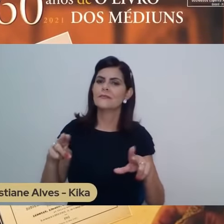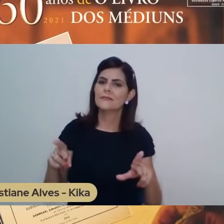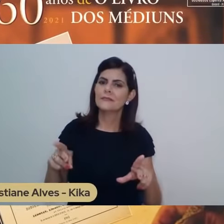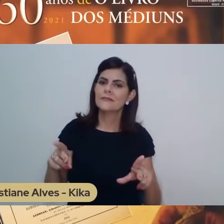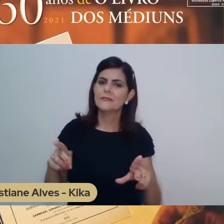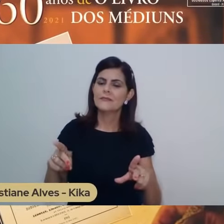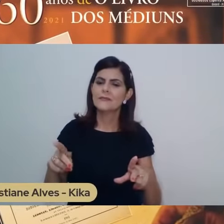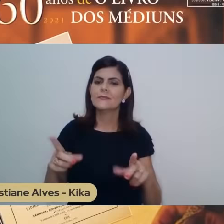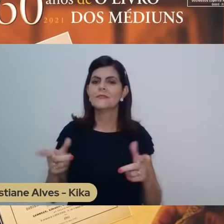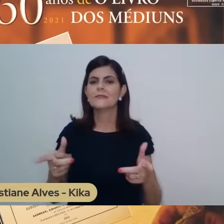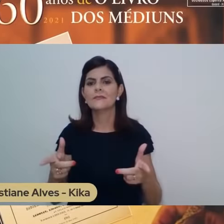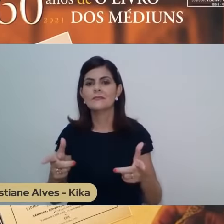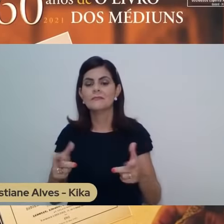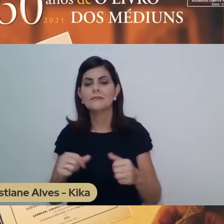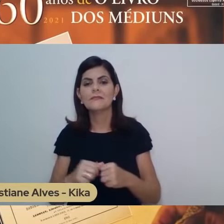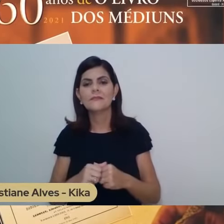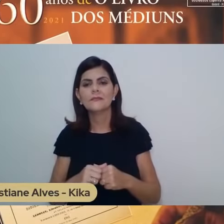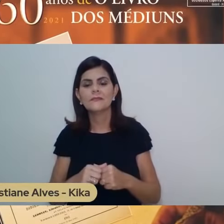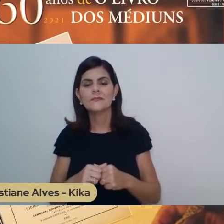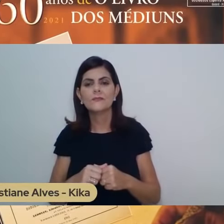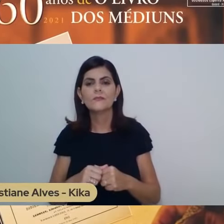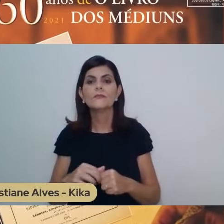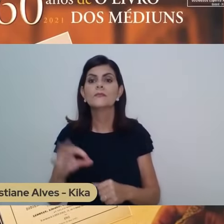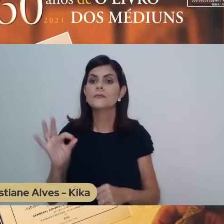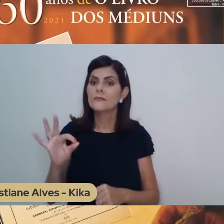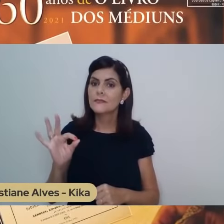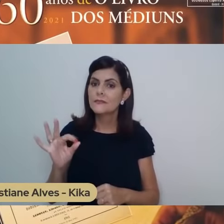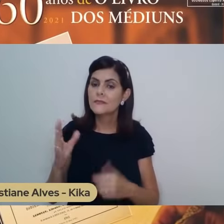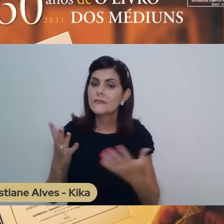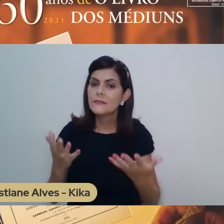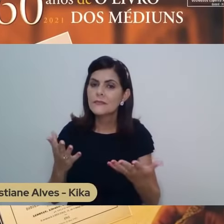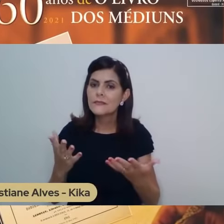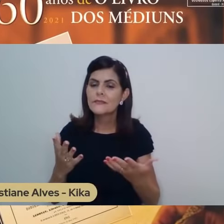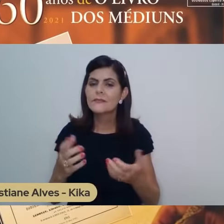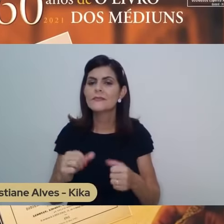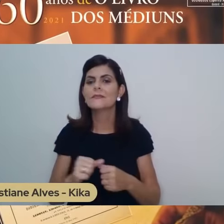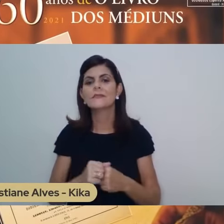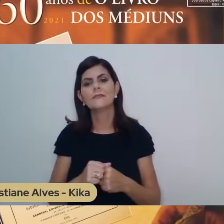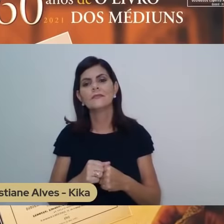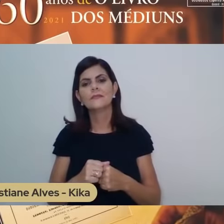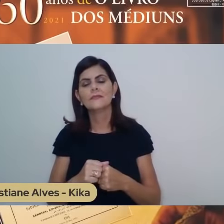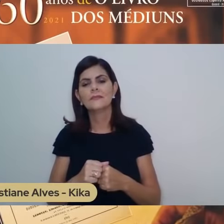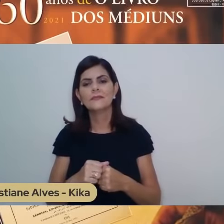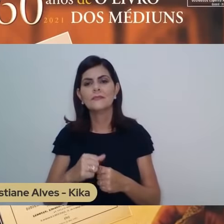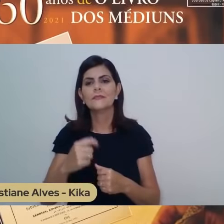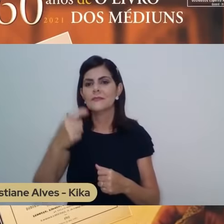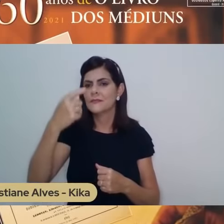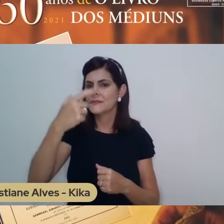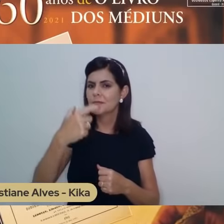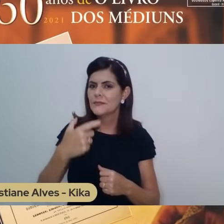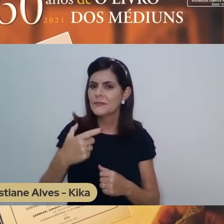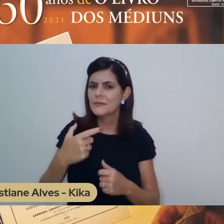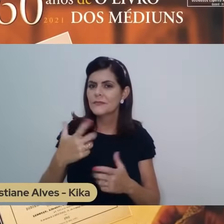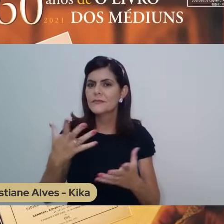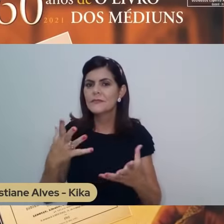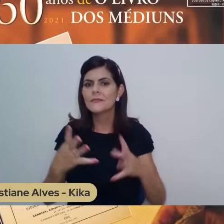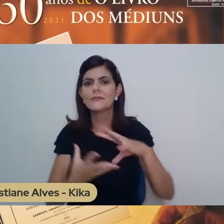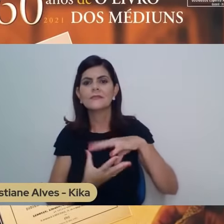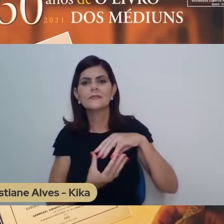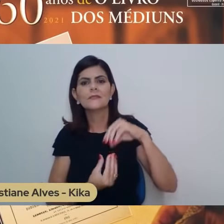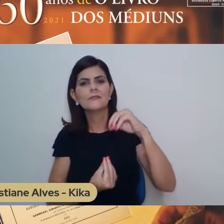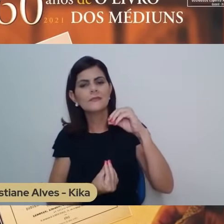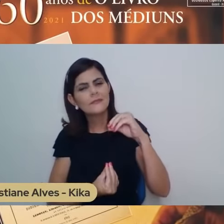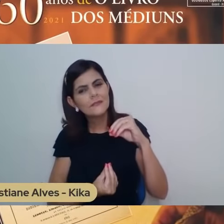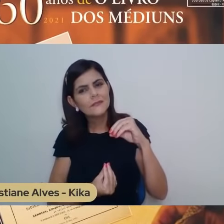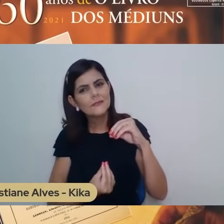mas o que realmente vale é a qualidade, o legado moral, espiritual que